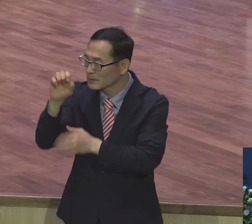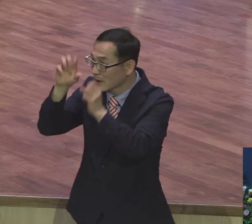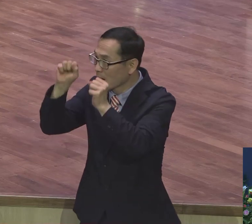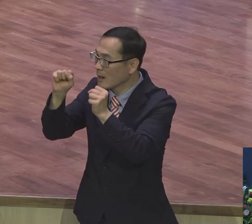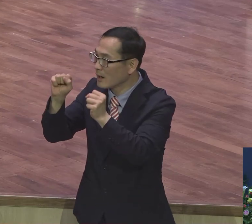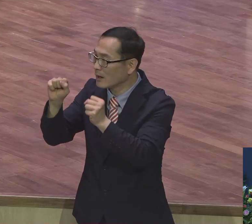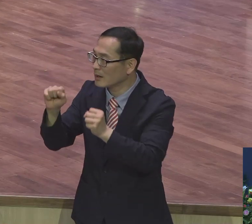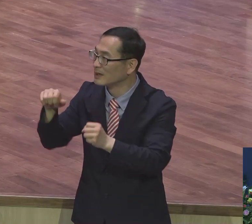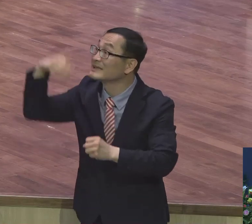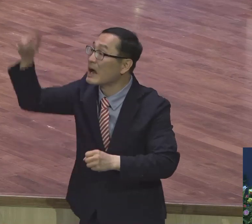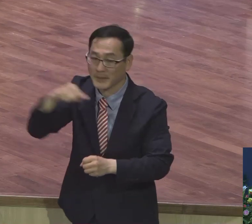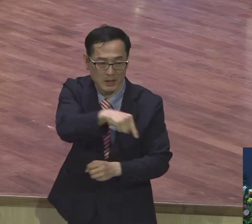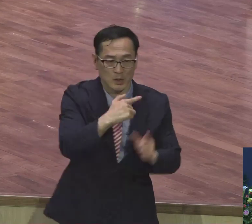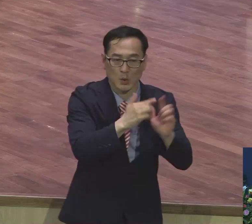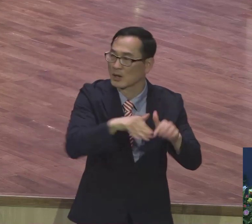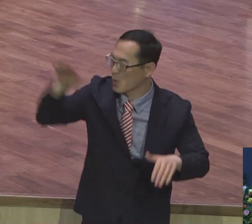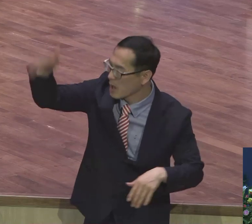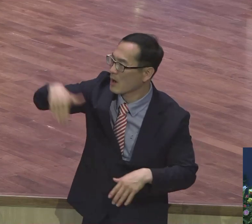또 없어.